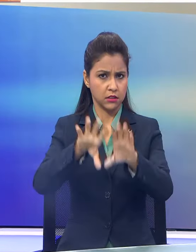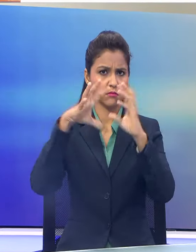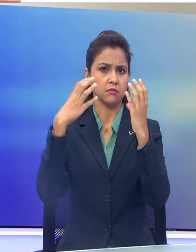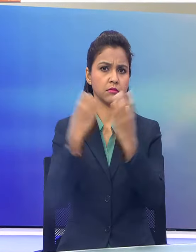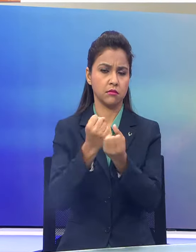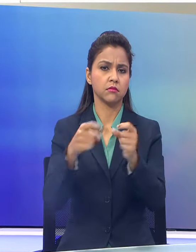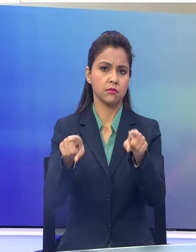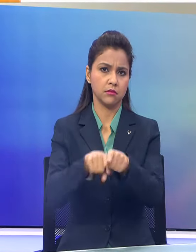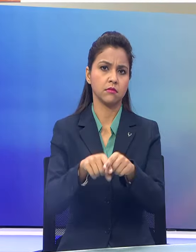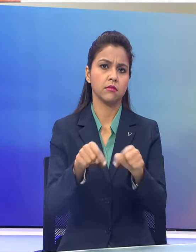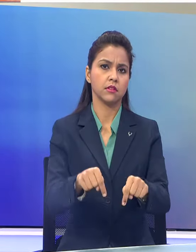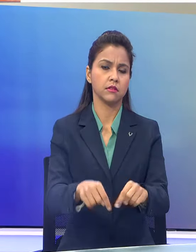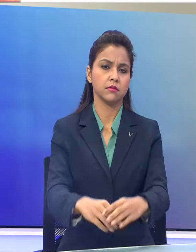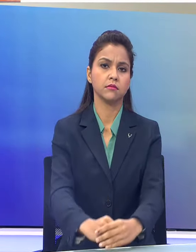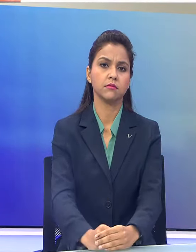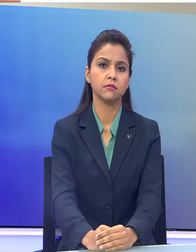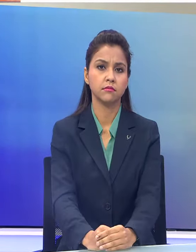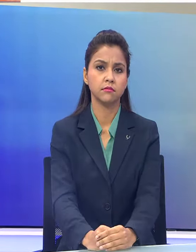गया है